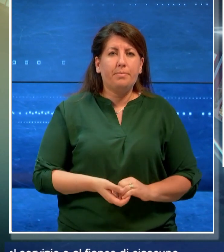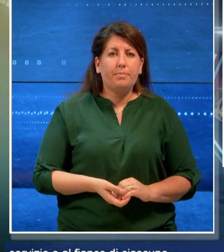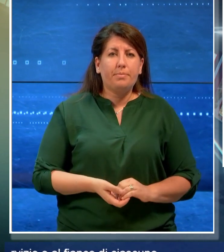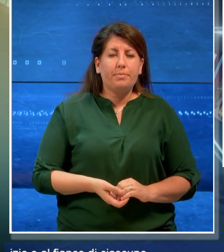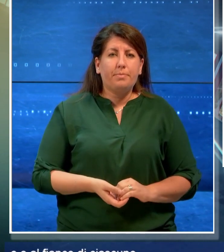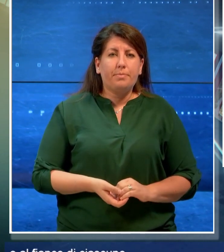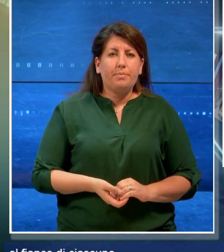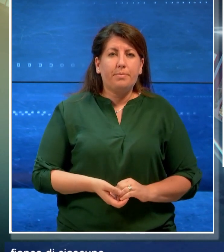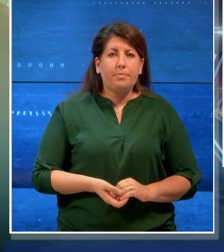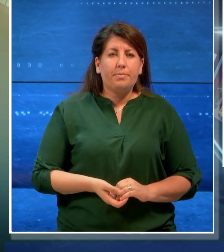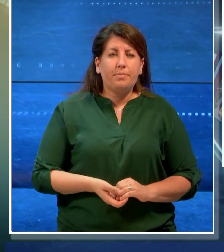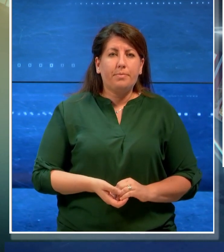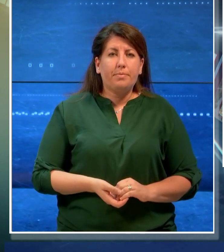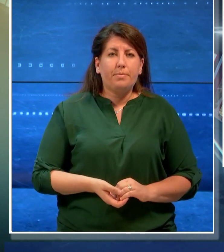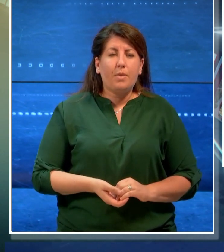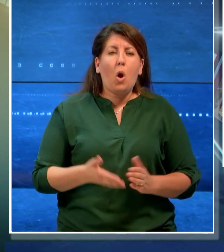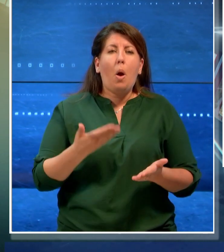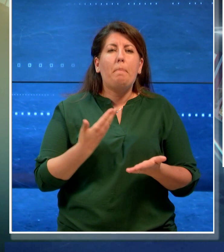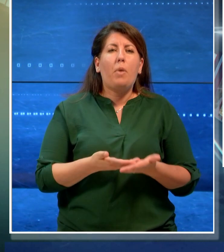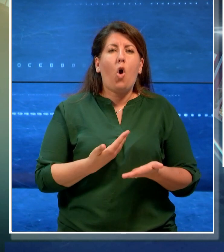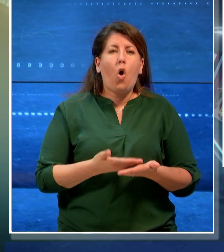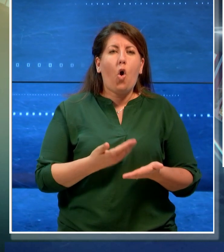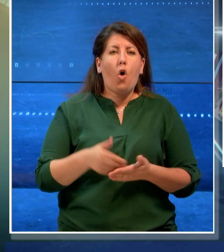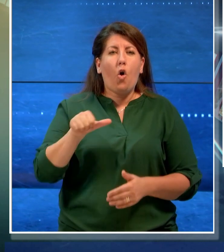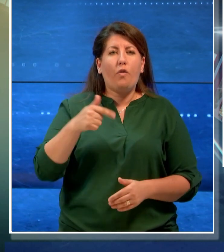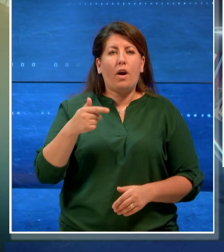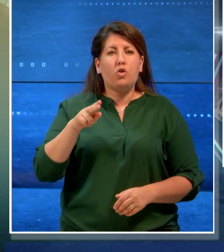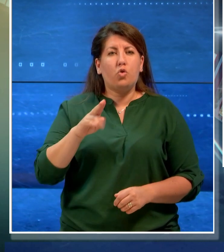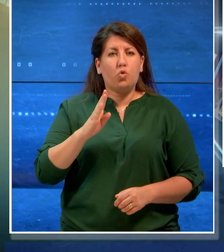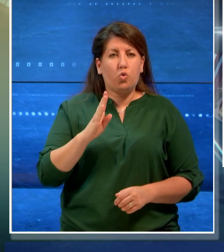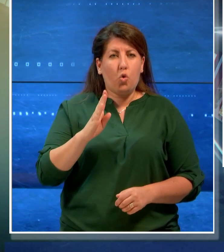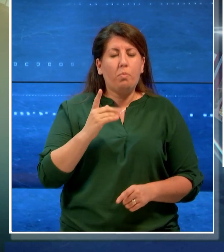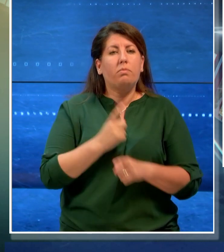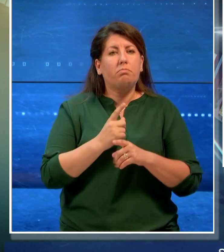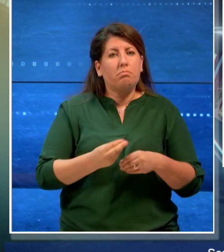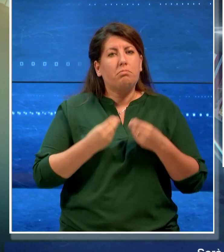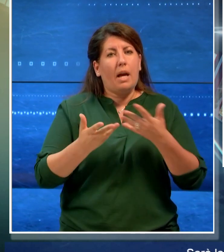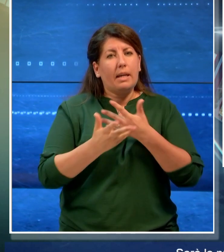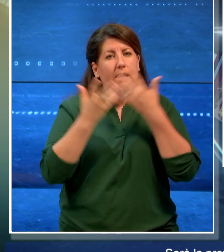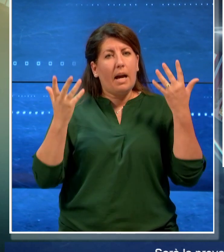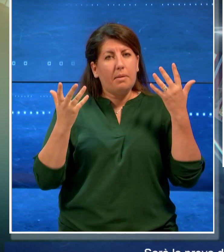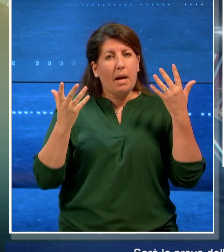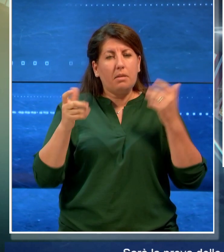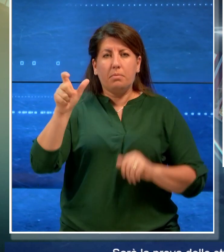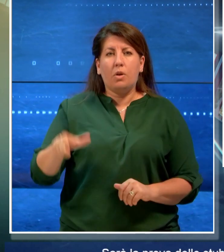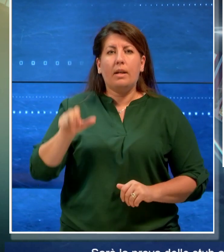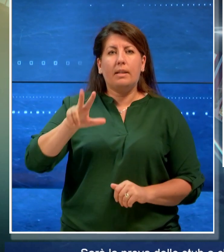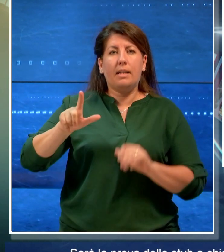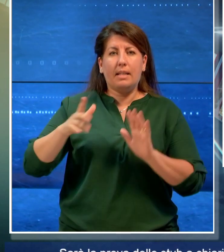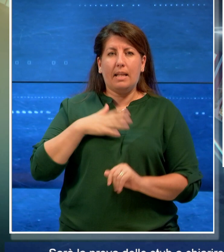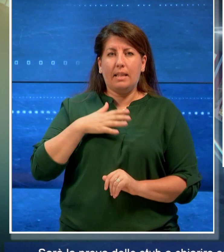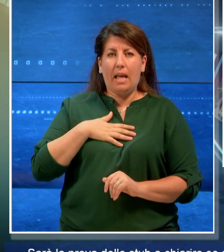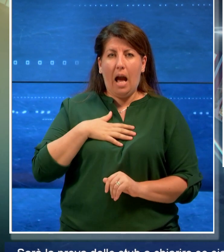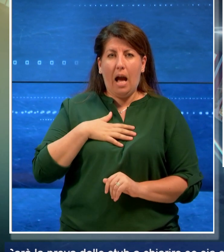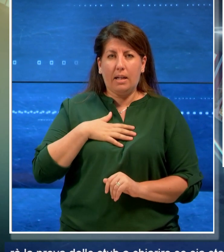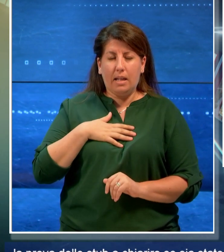Sarà la prova dello stub a chiarire se sia stato il 37enne Nico Salamina,